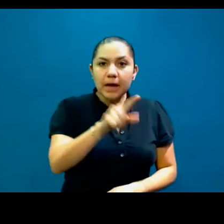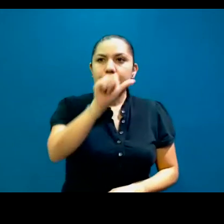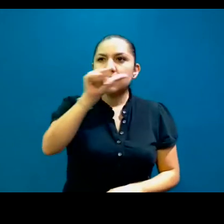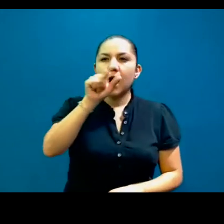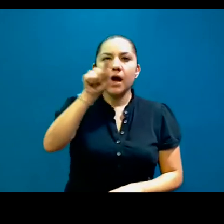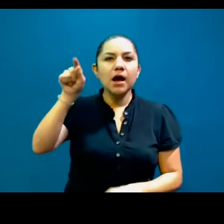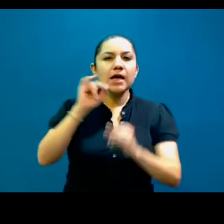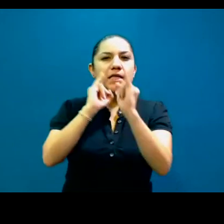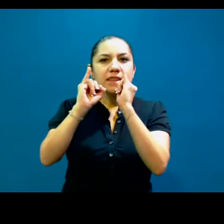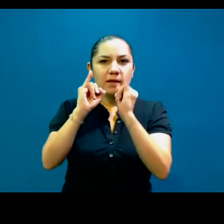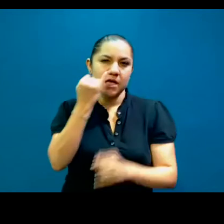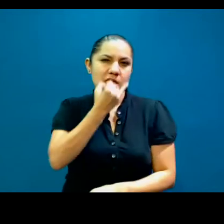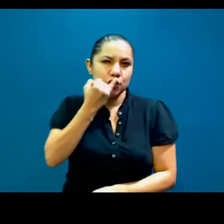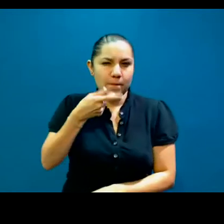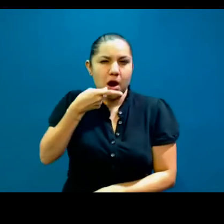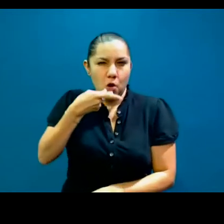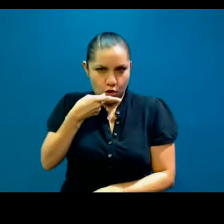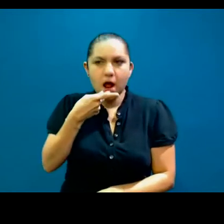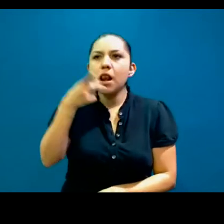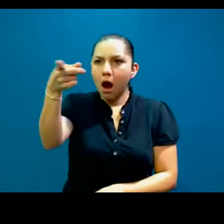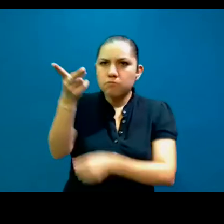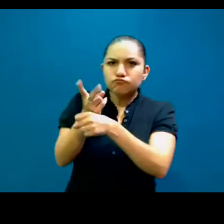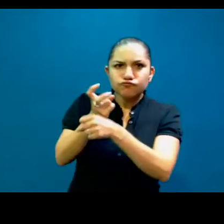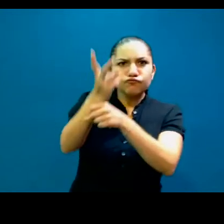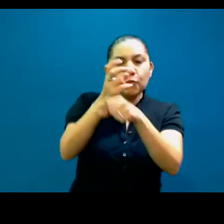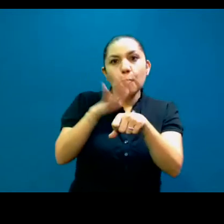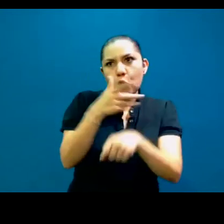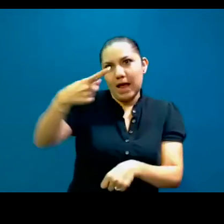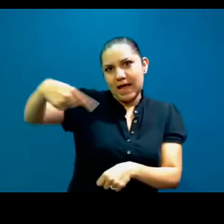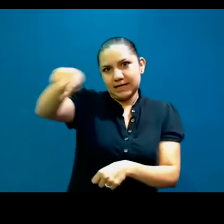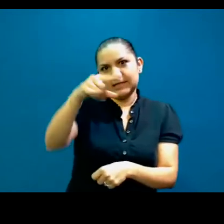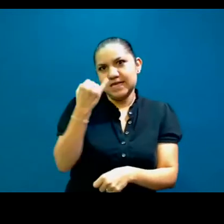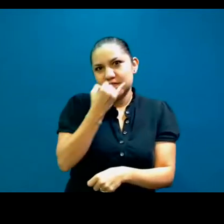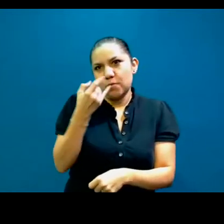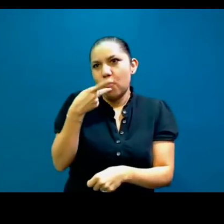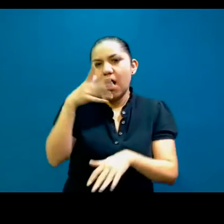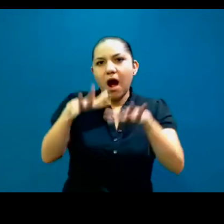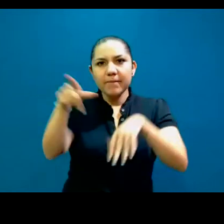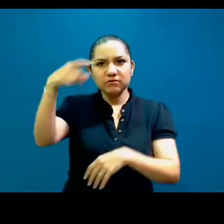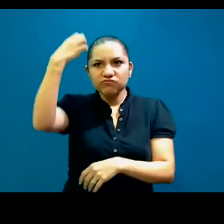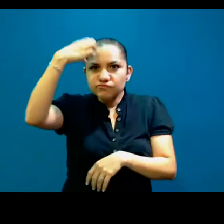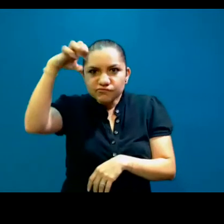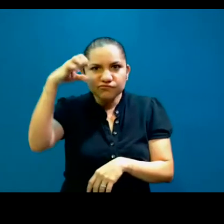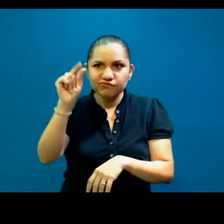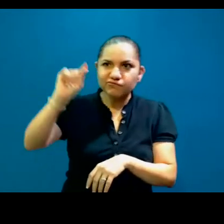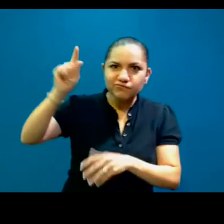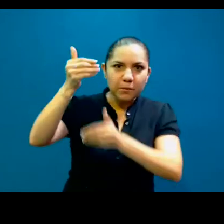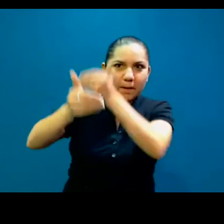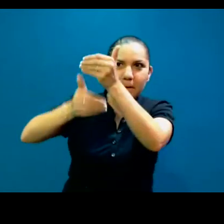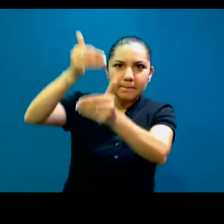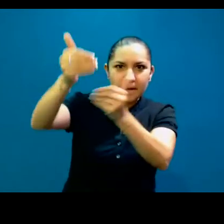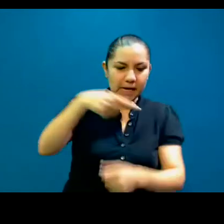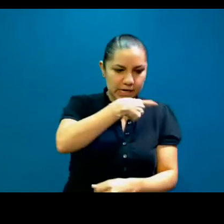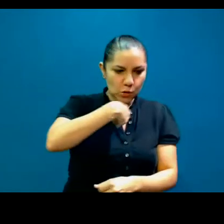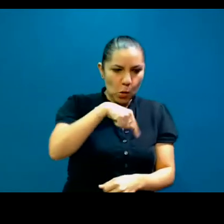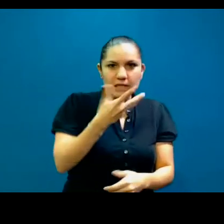orales, que creo que desde nuestra perspectiva llevan mucho camino andado, y desde ahí podemos aprender muchísimas cosas, ¿no?